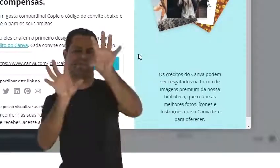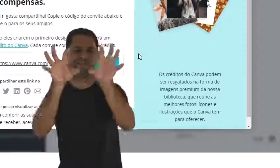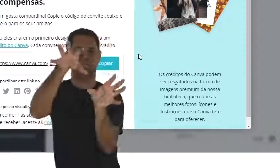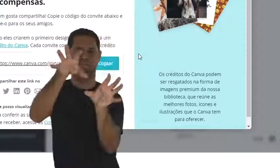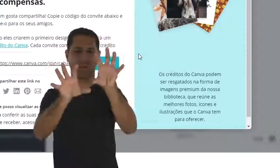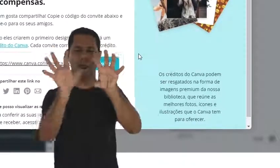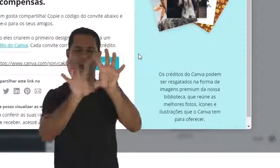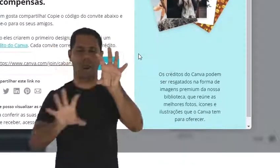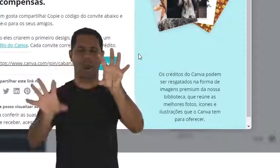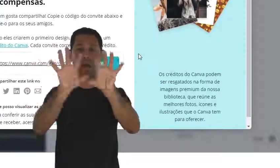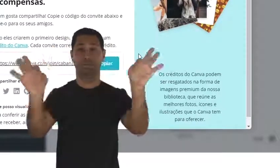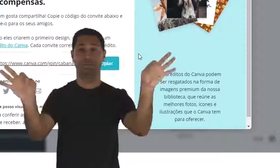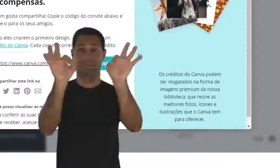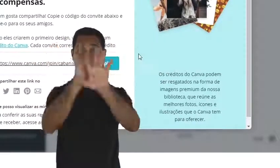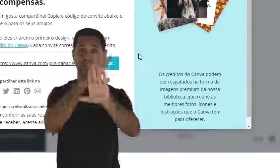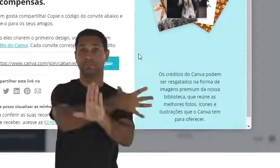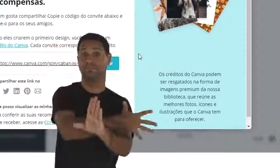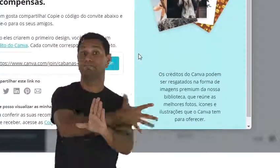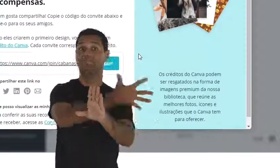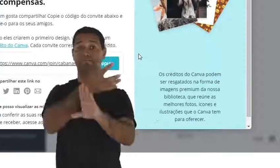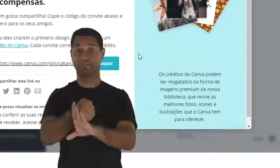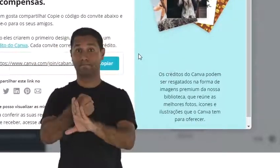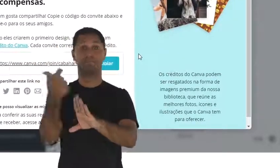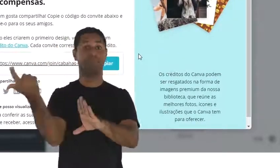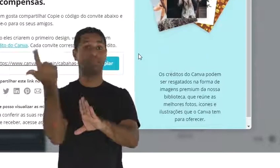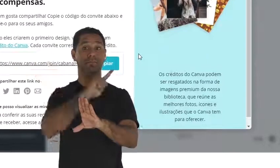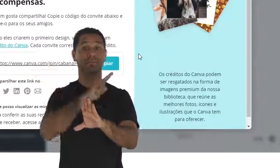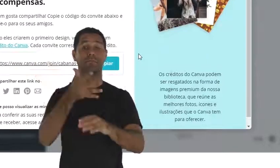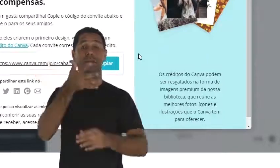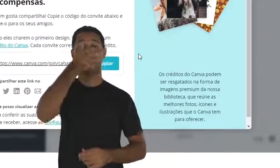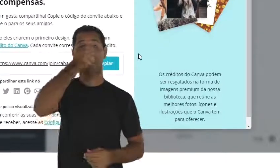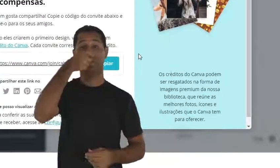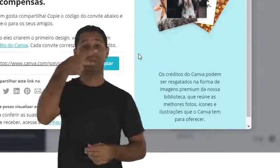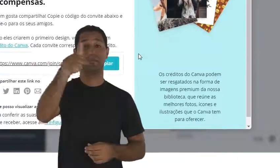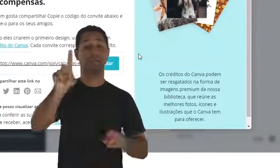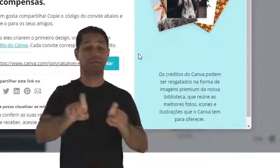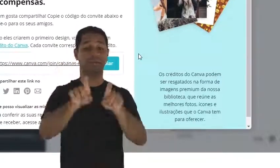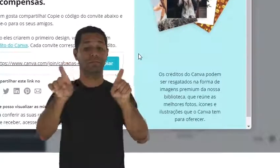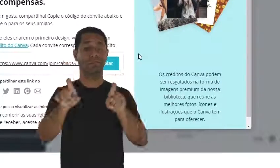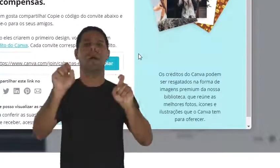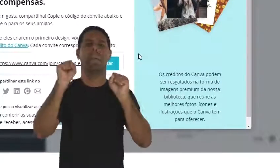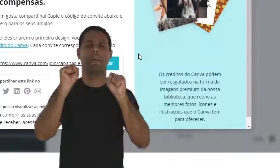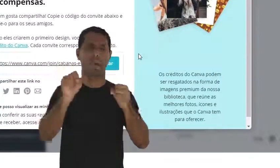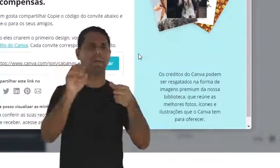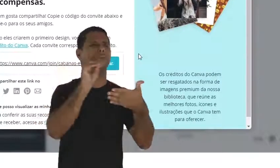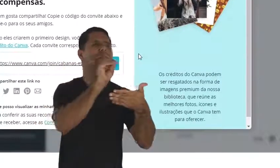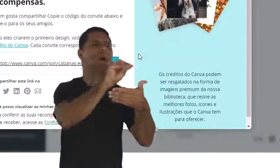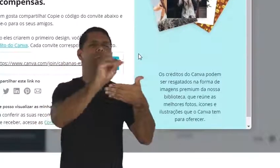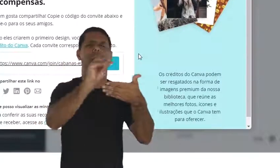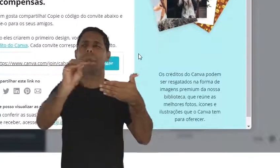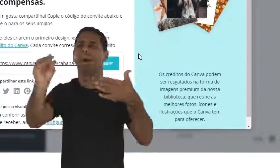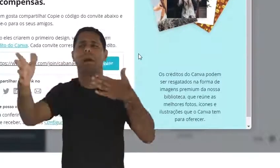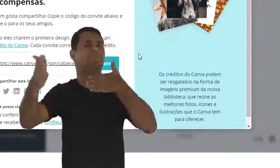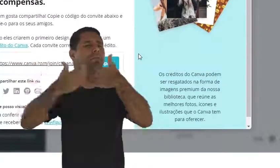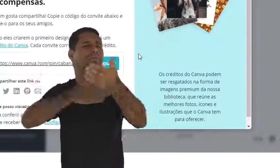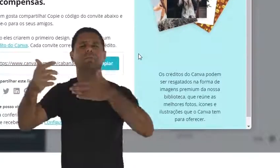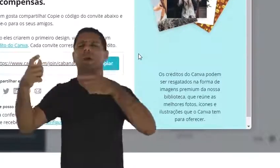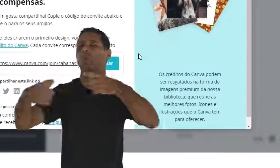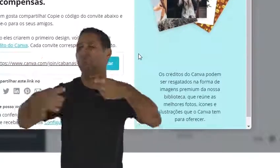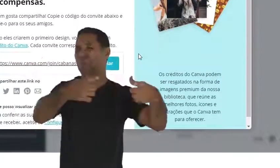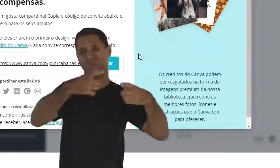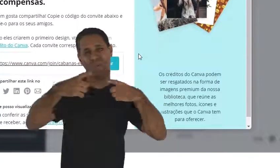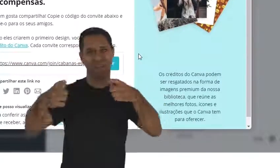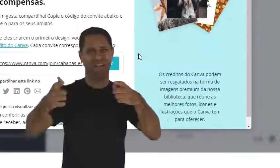arte, o seu design no Canva, é só exportar. Vai ficar no seu computador e aí você publica onde você quiser.